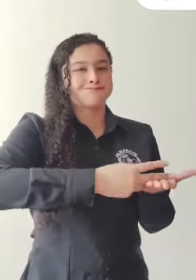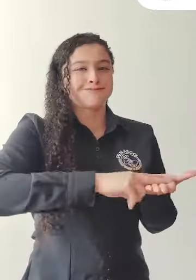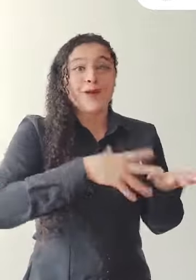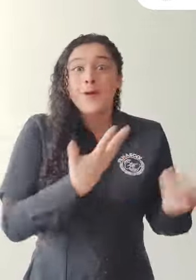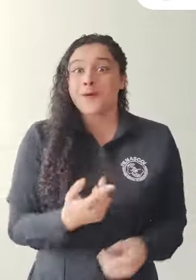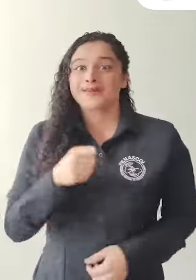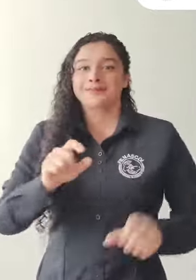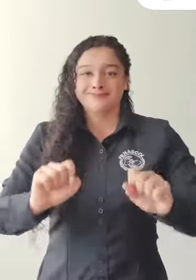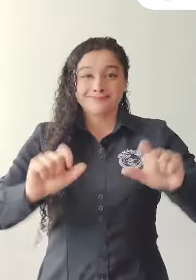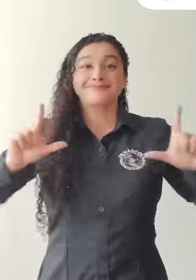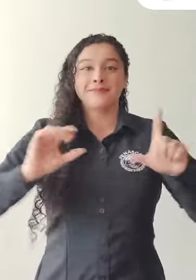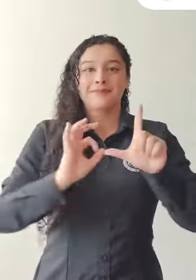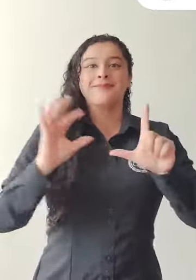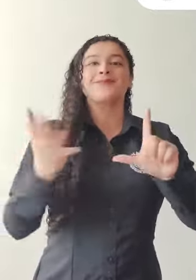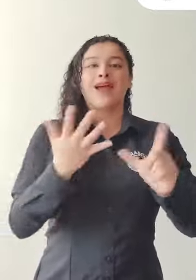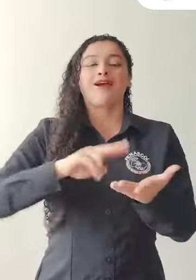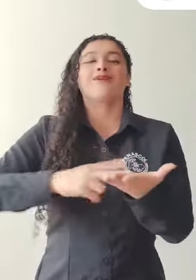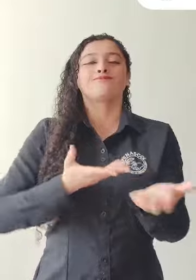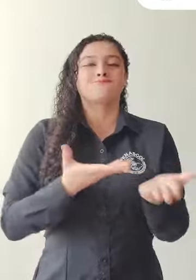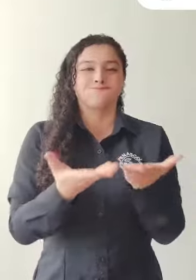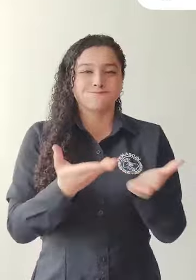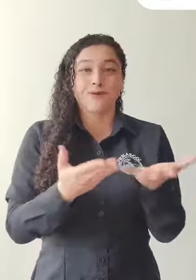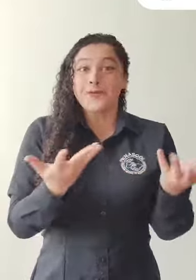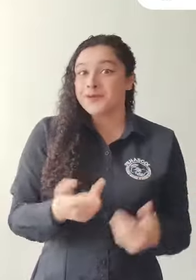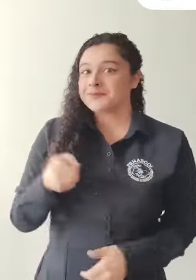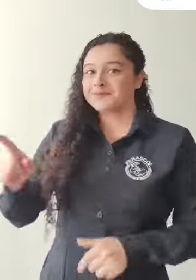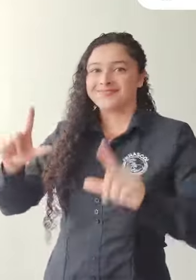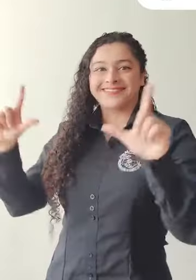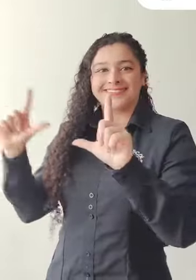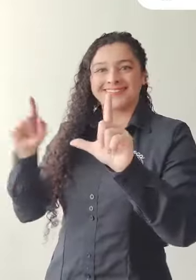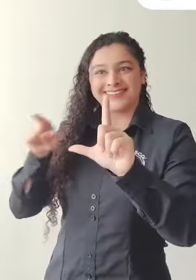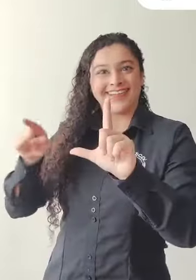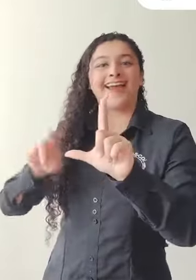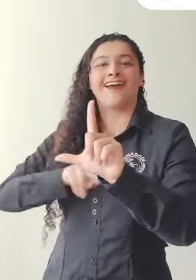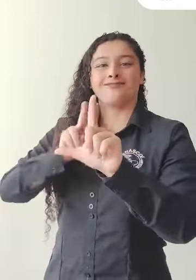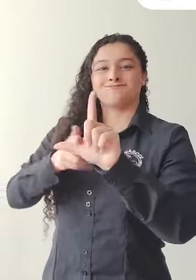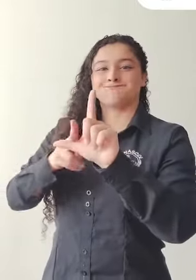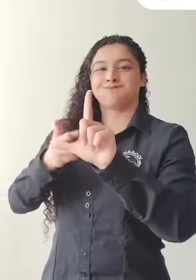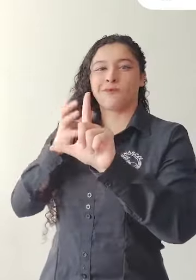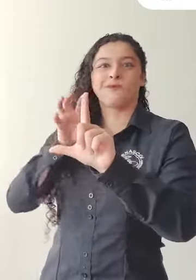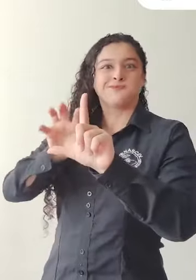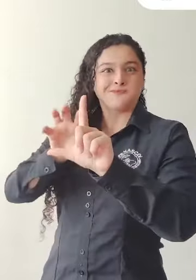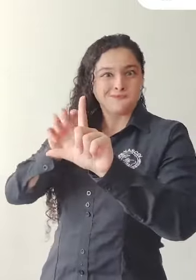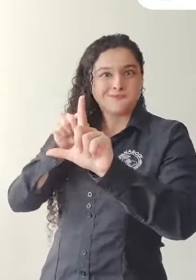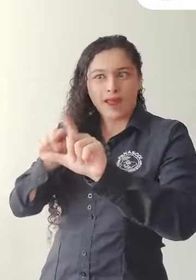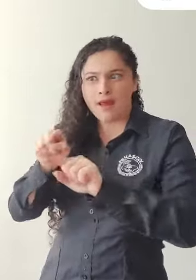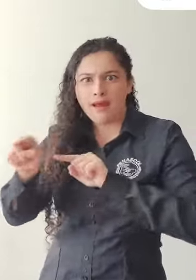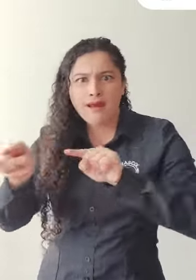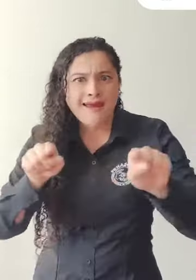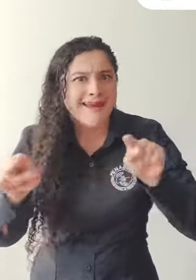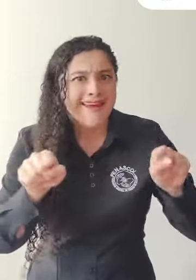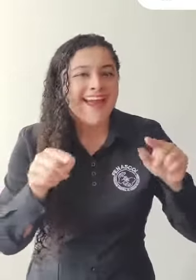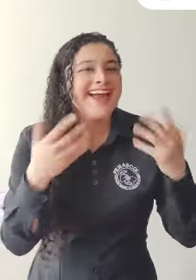virtual o servicio de interpretación en televisión. Respecto a este último,